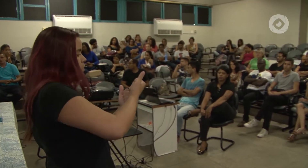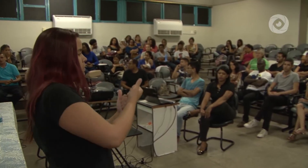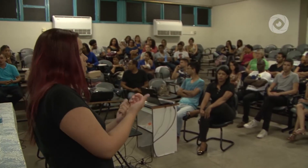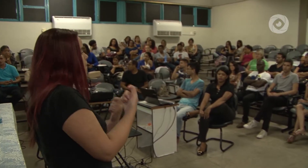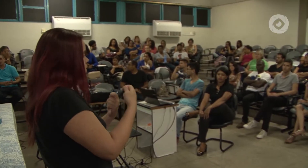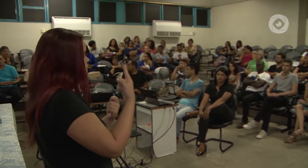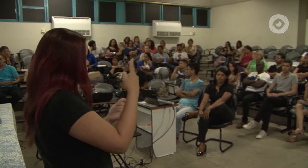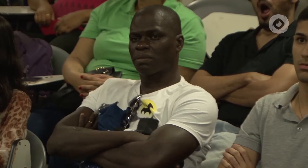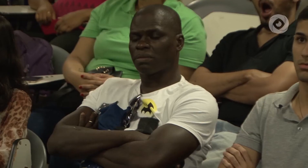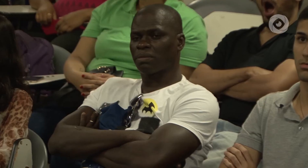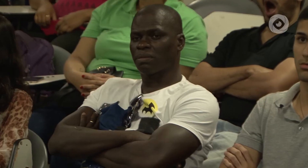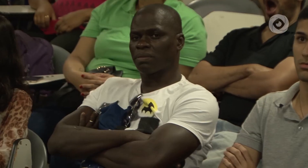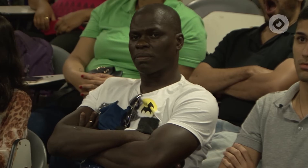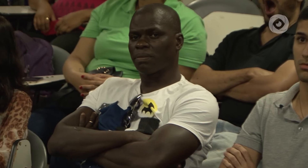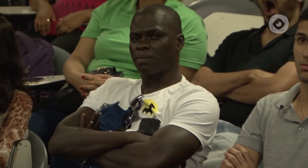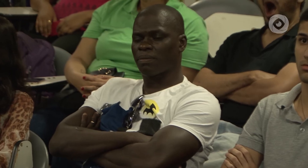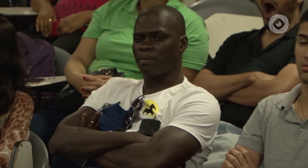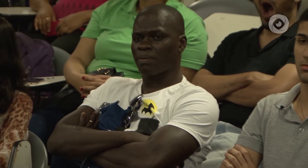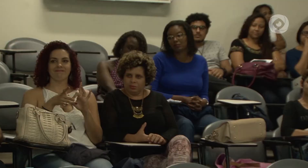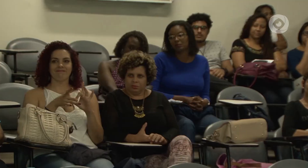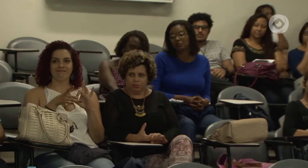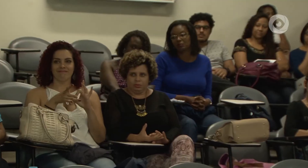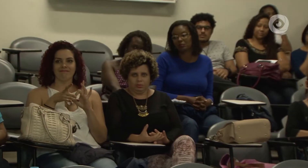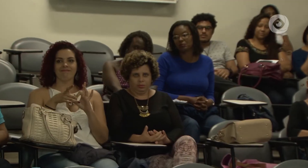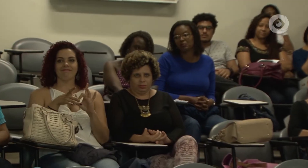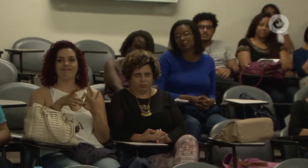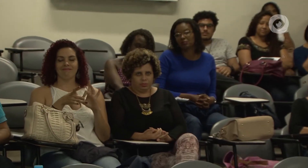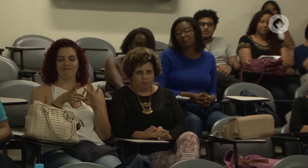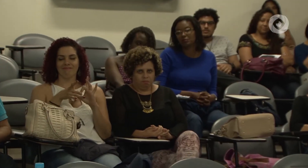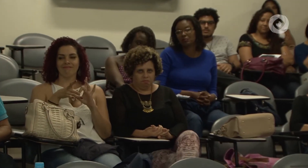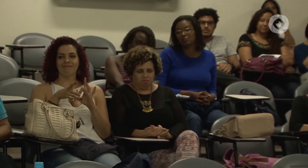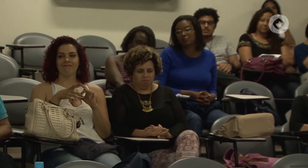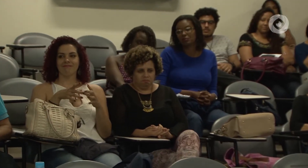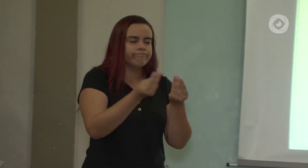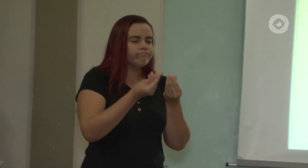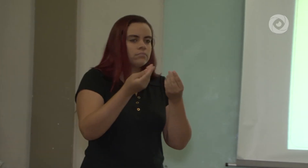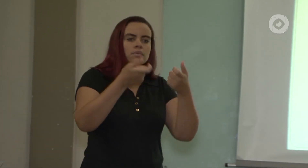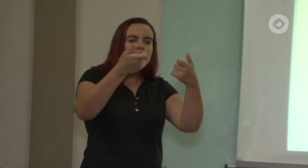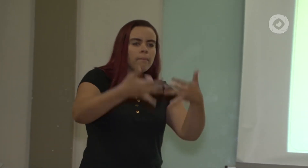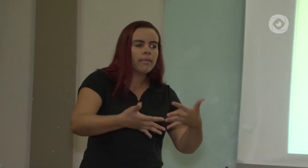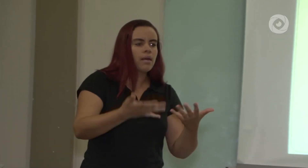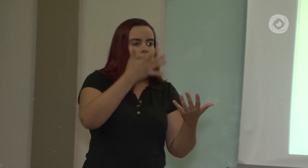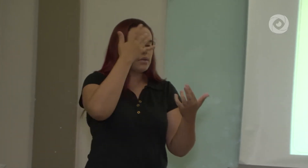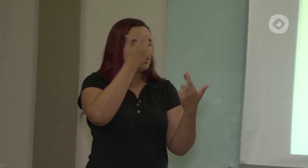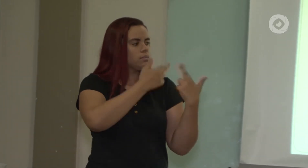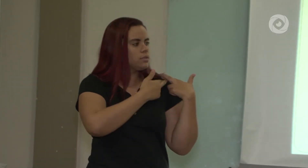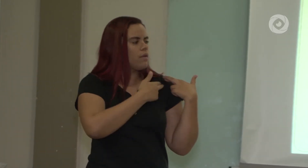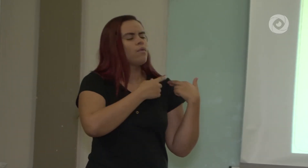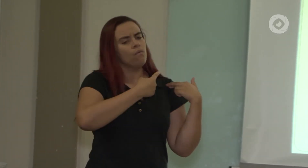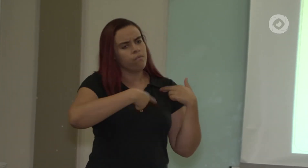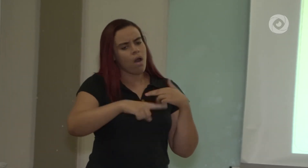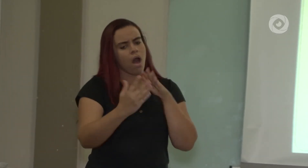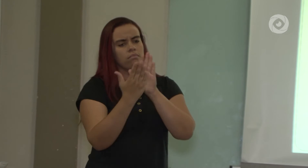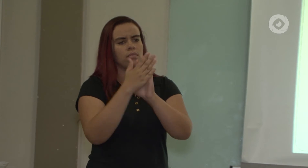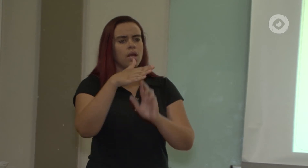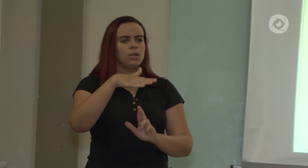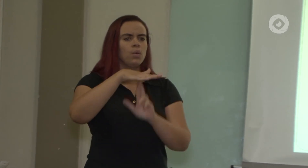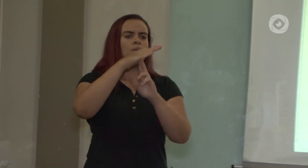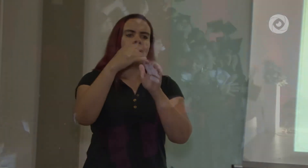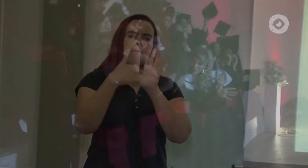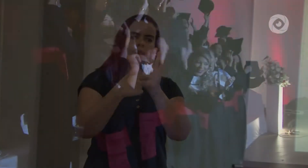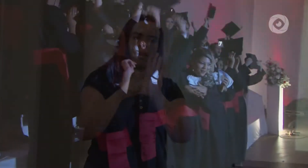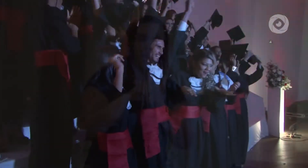professores e alunos vão se adaptando e tornando a comunicação possível, provando que o aprendizado supera os